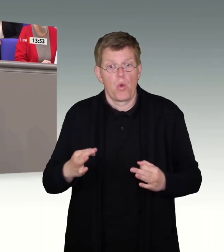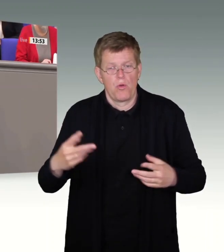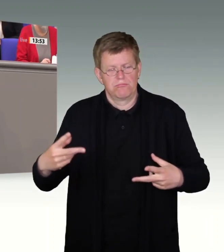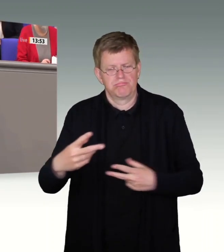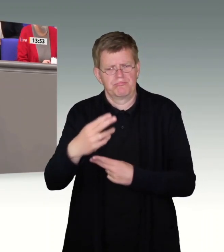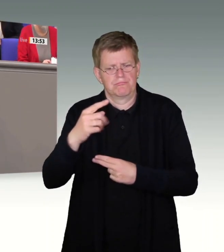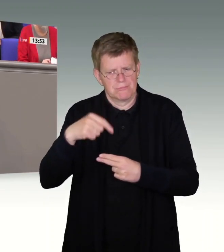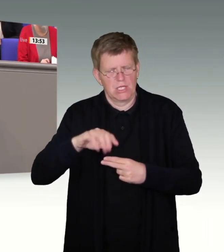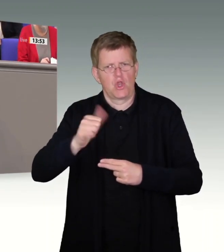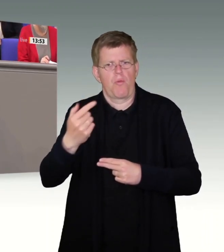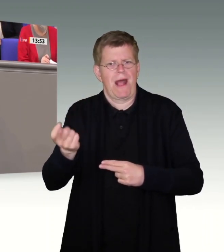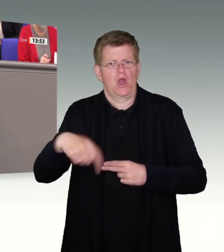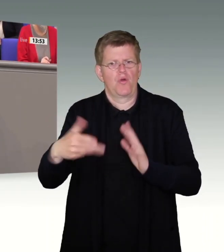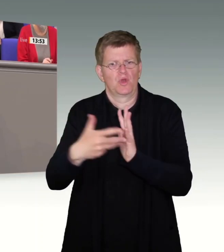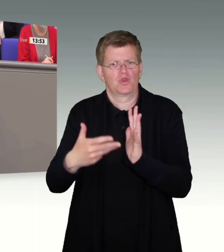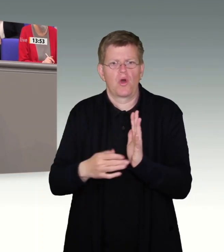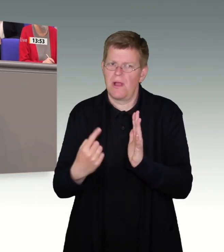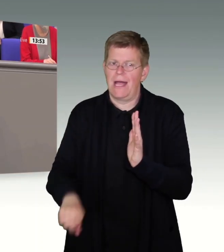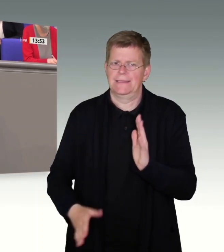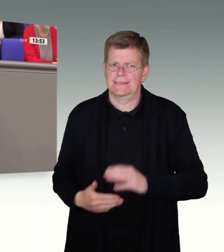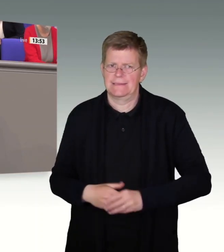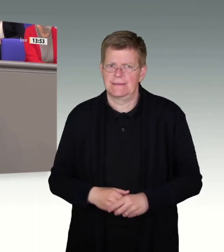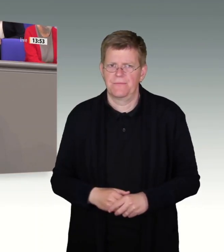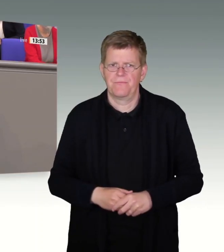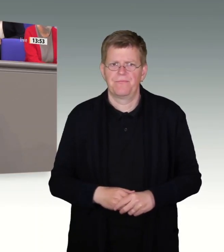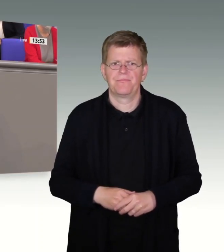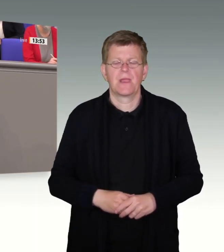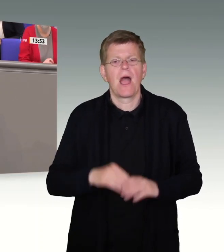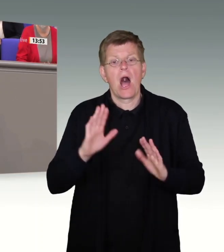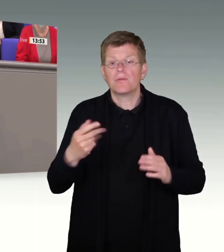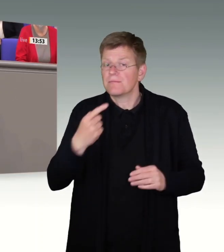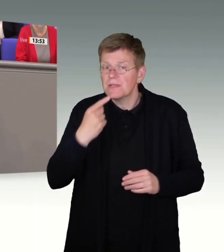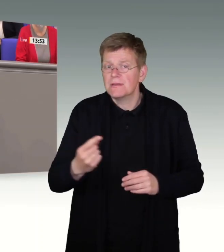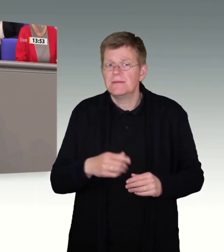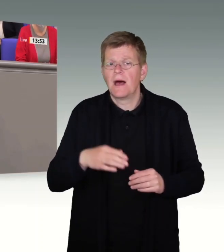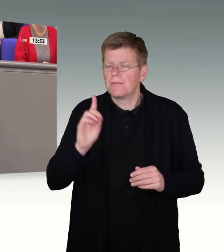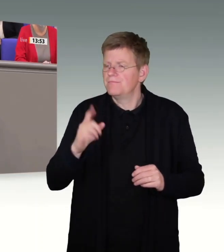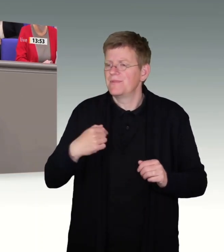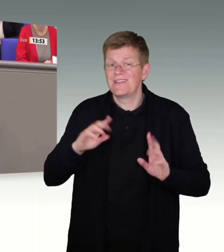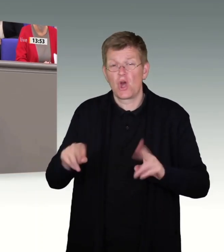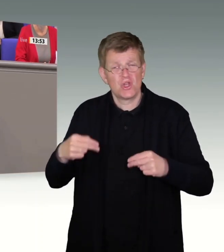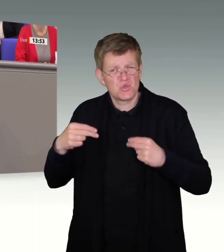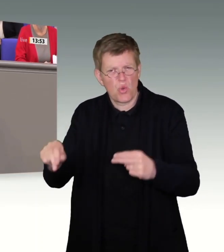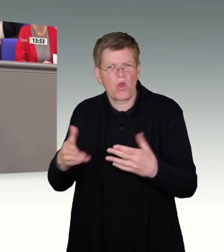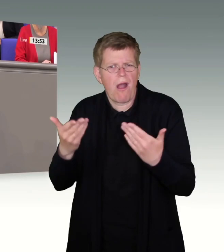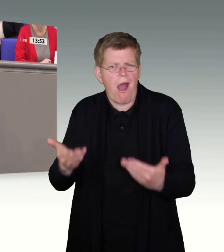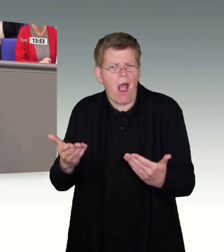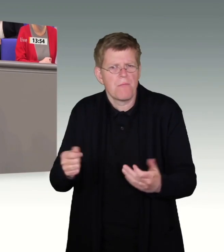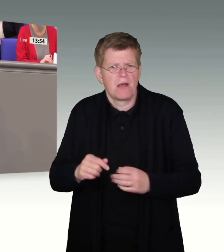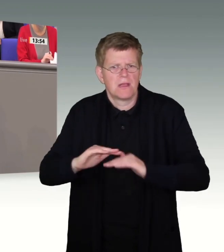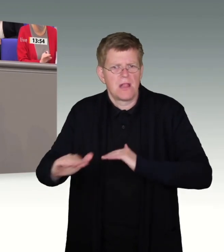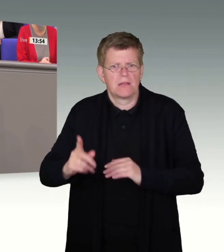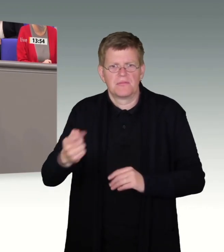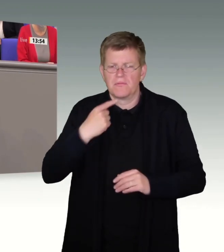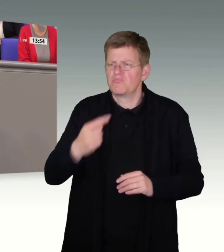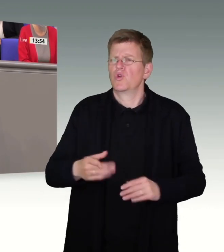zurück zur Sache noch zur Bundesregierung, die ja im Zuge ist. Es ist angesprochen worden, Sie haben eine Rückführungsoffensive großspurig angekündigt.